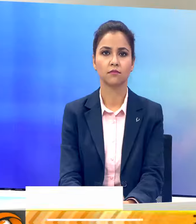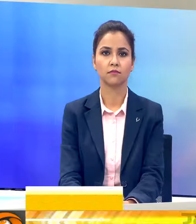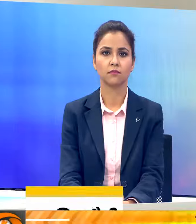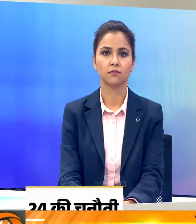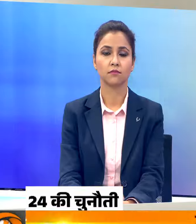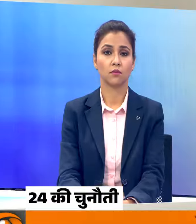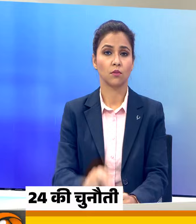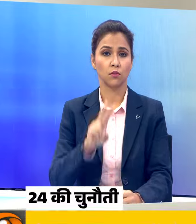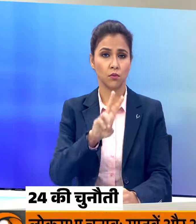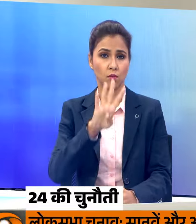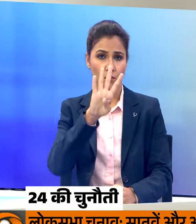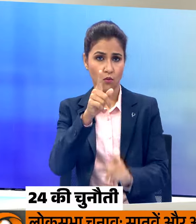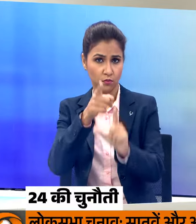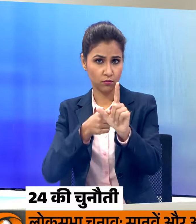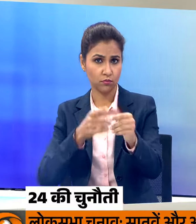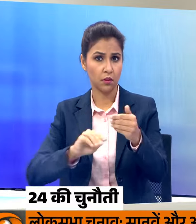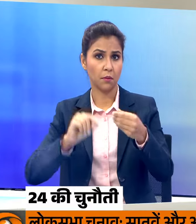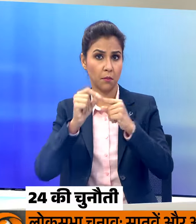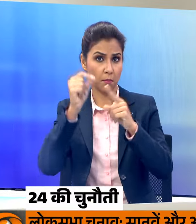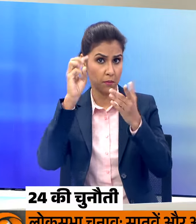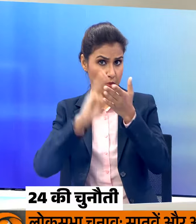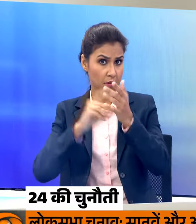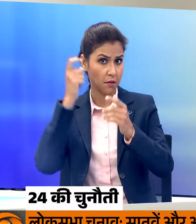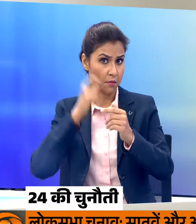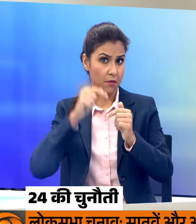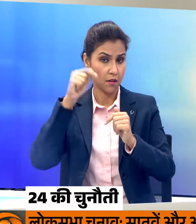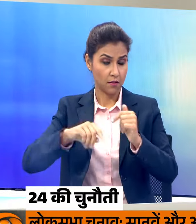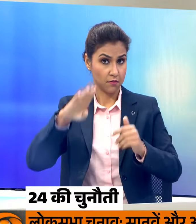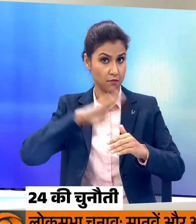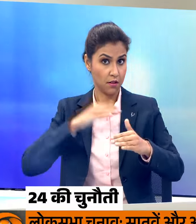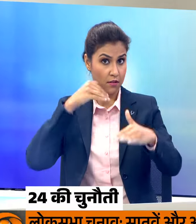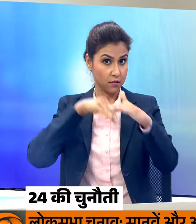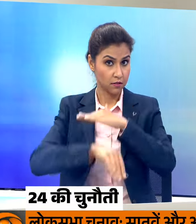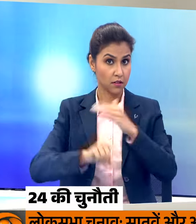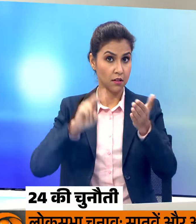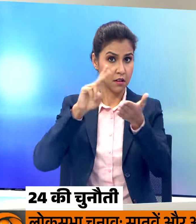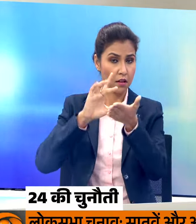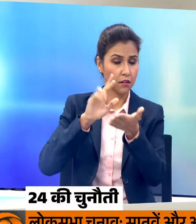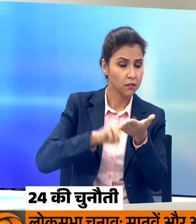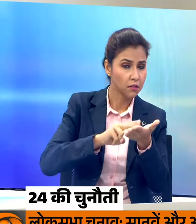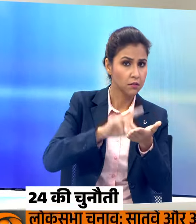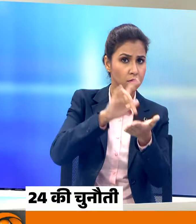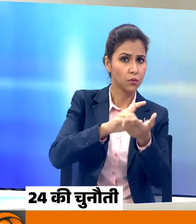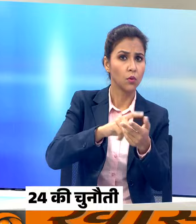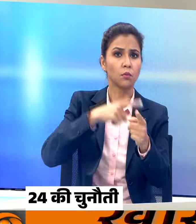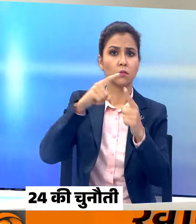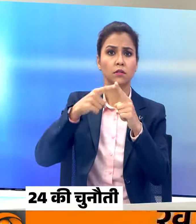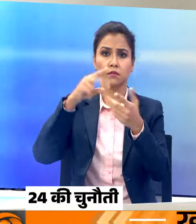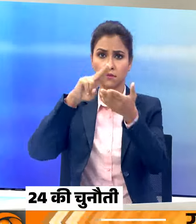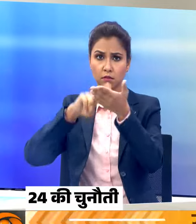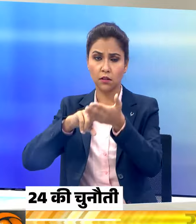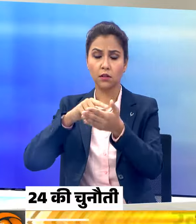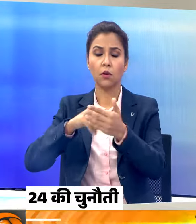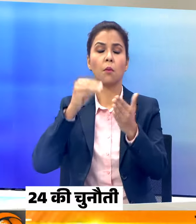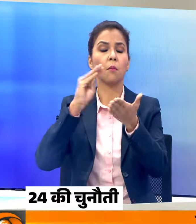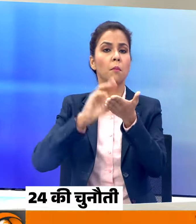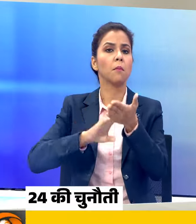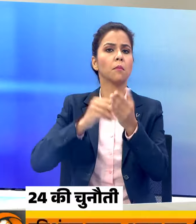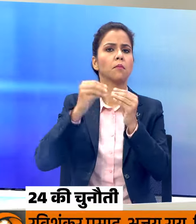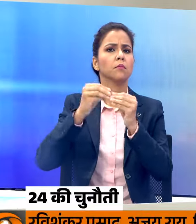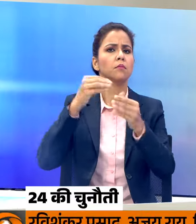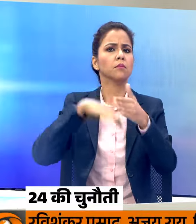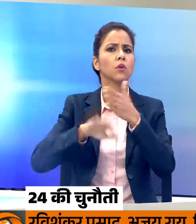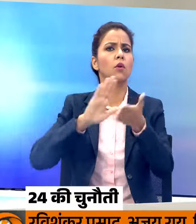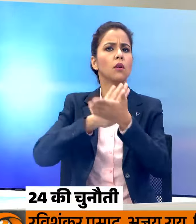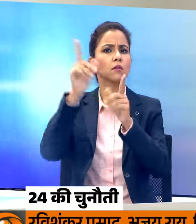24 की चुनोती में प्रधान्मंत्री नरेंद्र मोधी आज महराश्ट्रु के नंदूरबार और तेलंगानक के महबूब नगर और